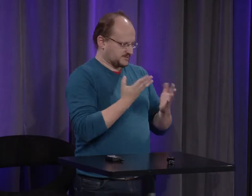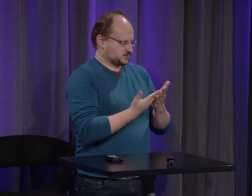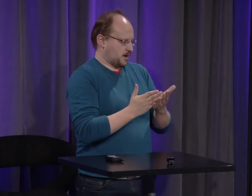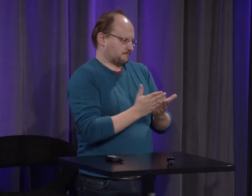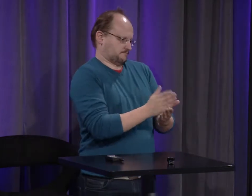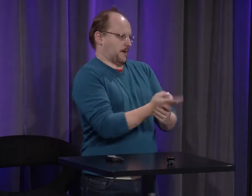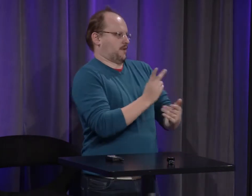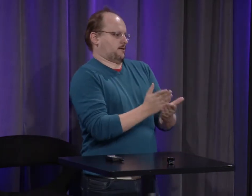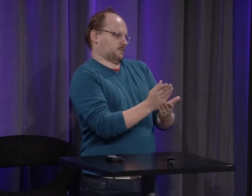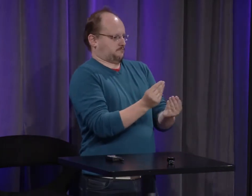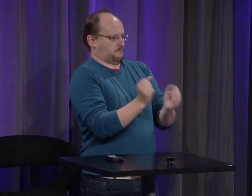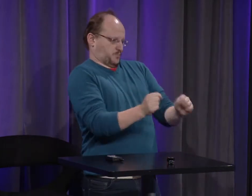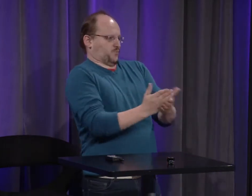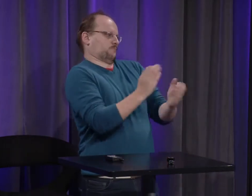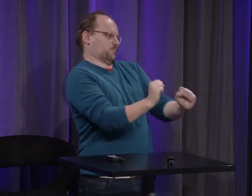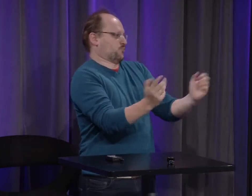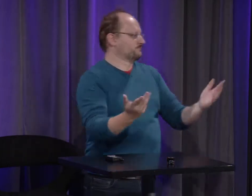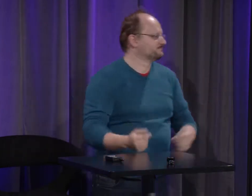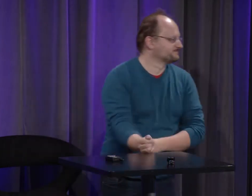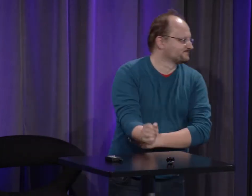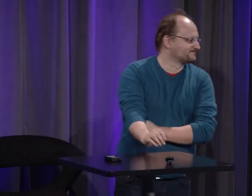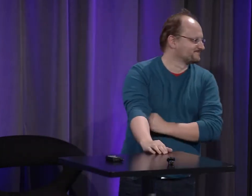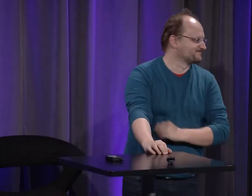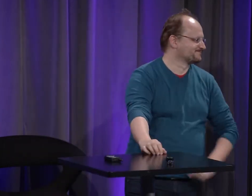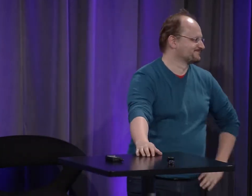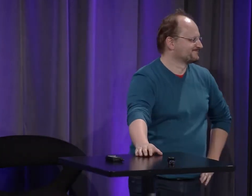2-3 ans là on commence on a déjà de bonnes hypothèses je pense qu n'ira plus loin